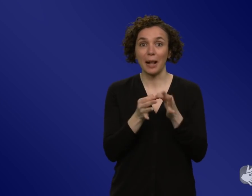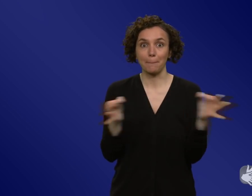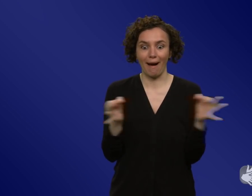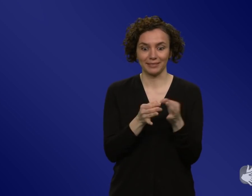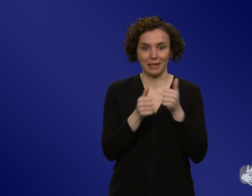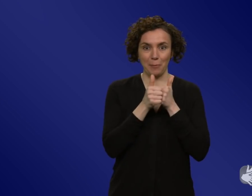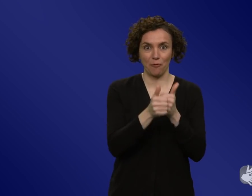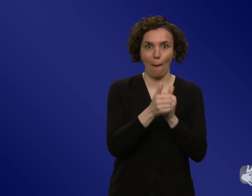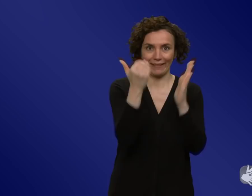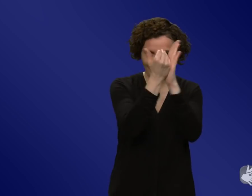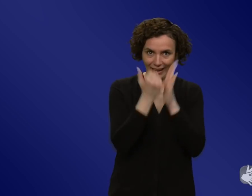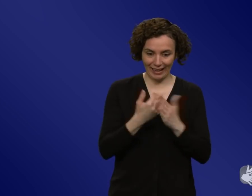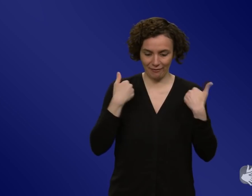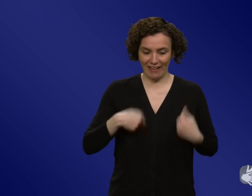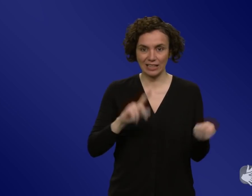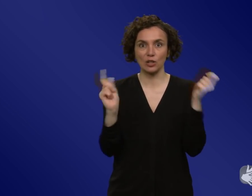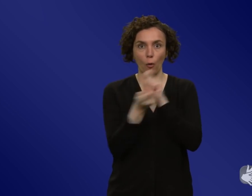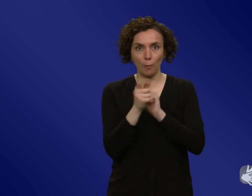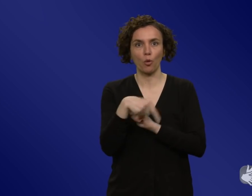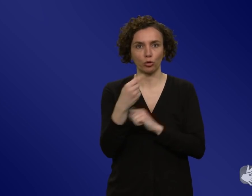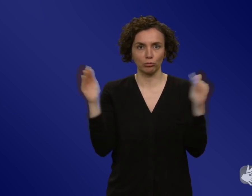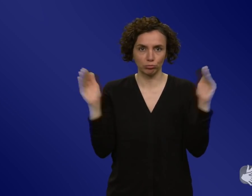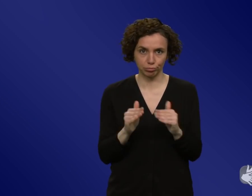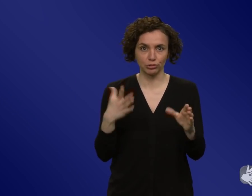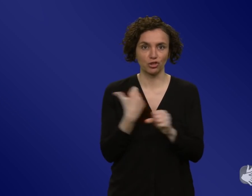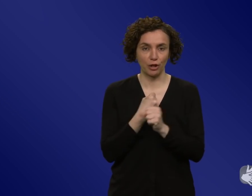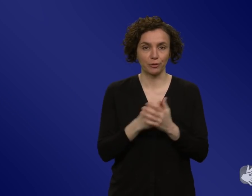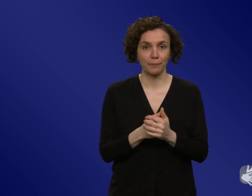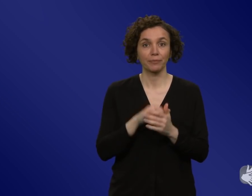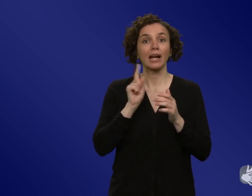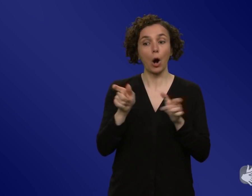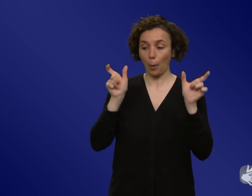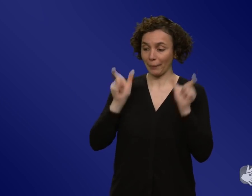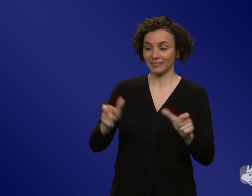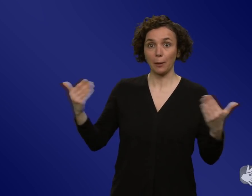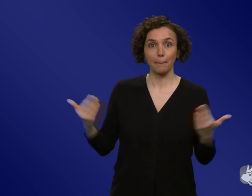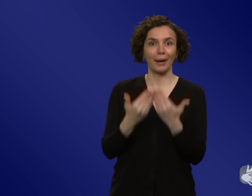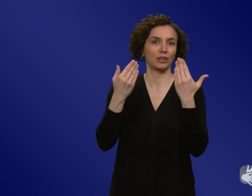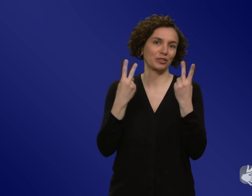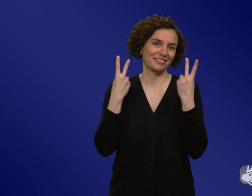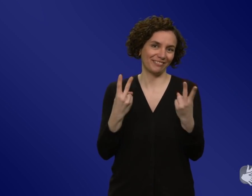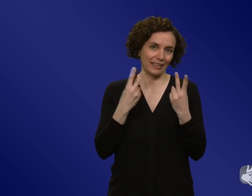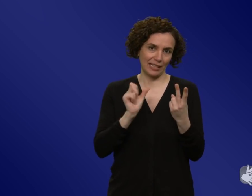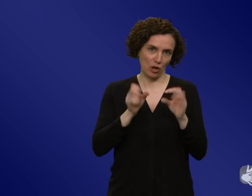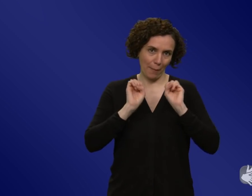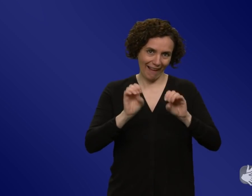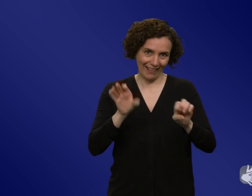Präventionsparadox wäre es hilfreich, das auch mal gut zu erklären. Das ist ein ganz generelles Problem der Prävention und im öffentlichen